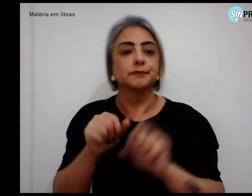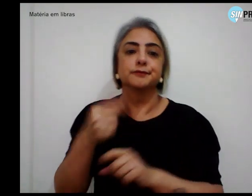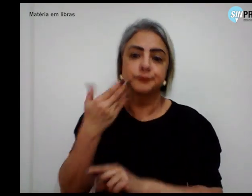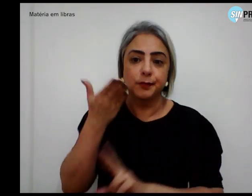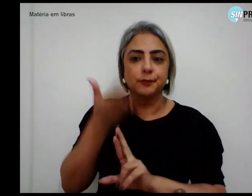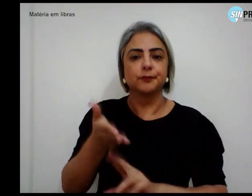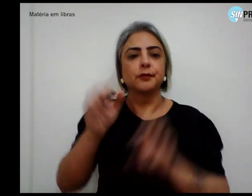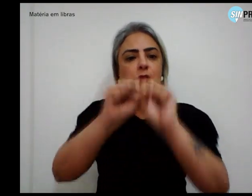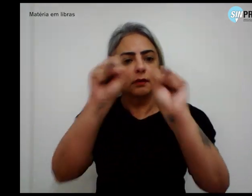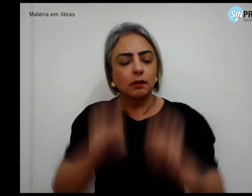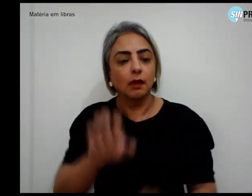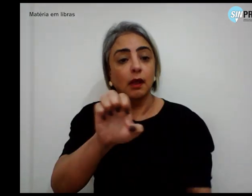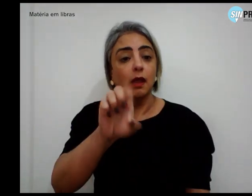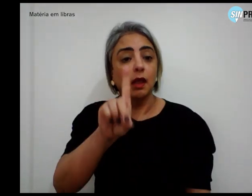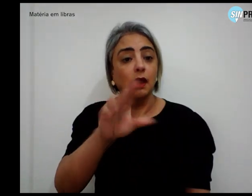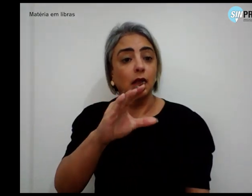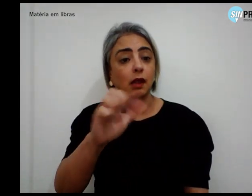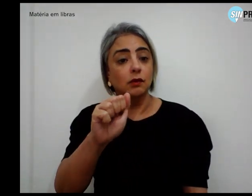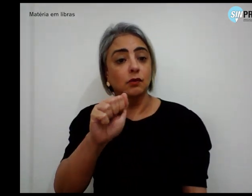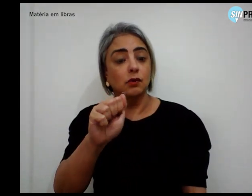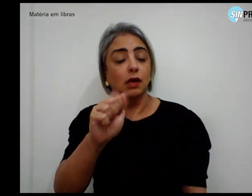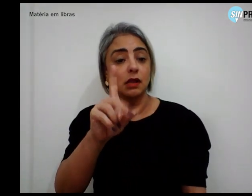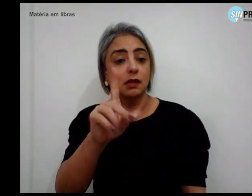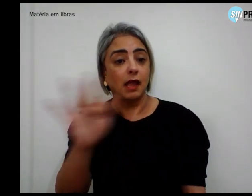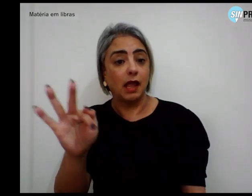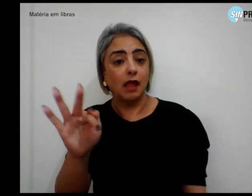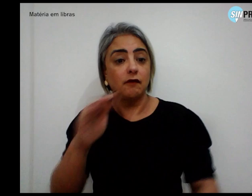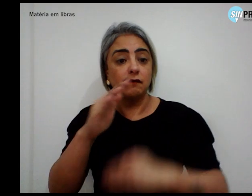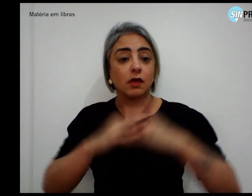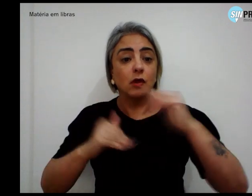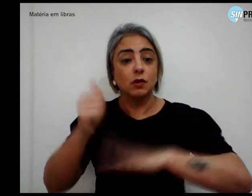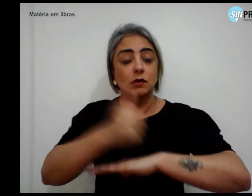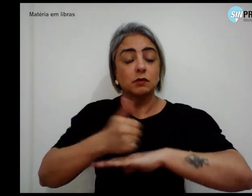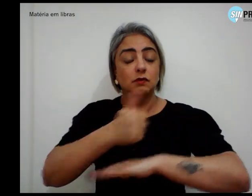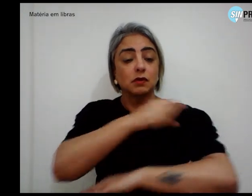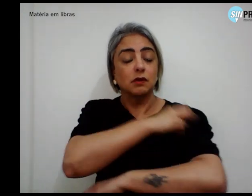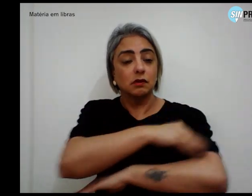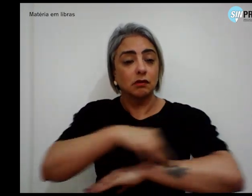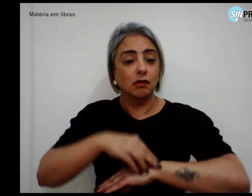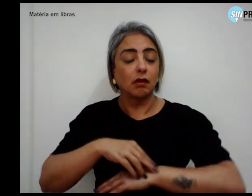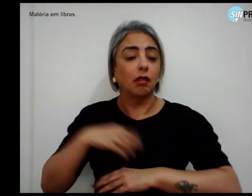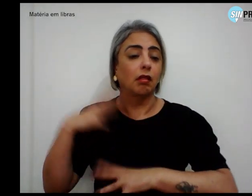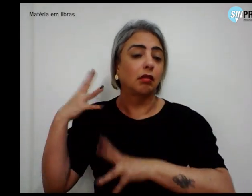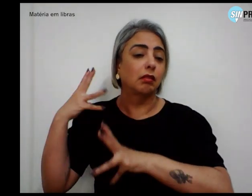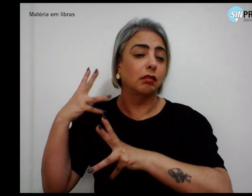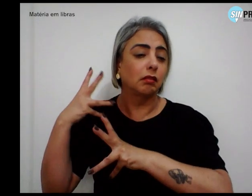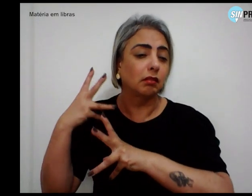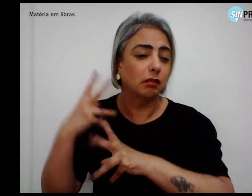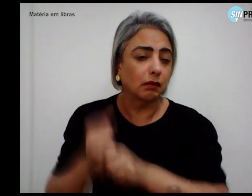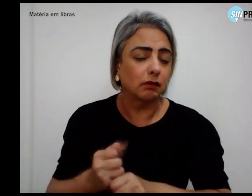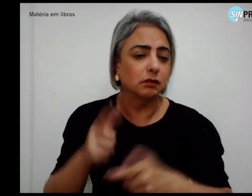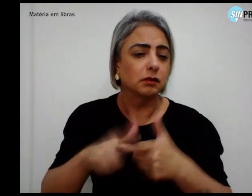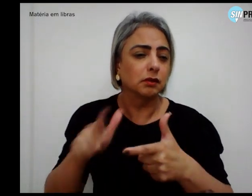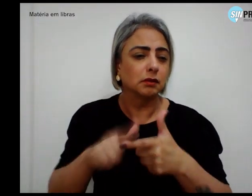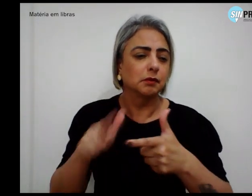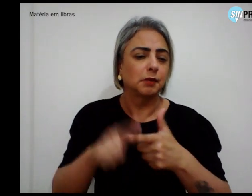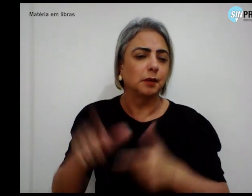EducaDF, os profissionais do magistério vêm acumulando problemas na sua rotina de